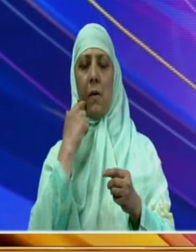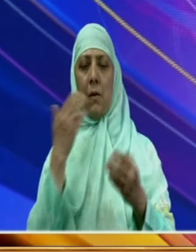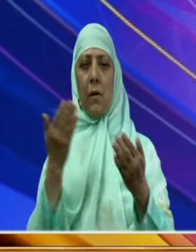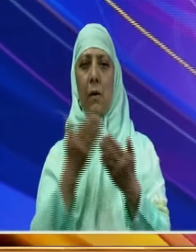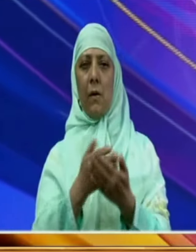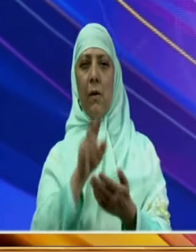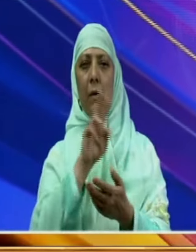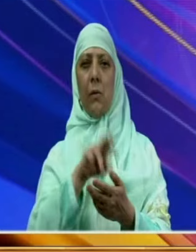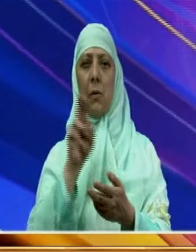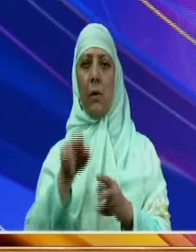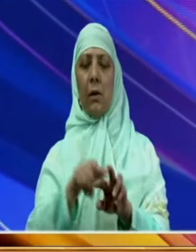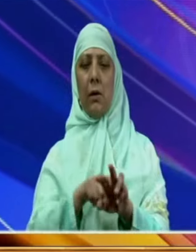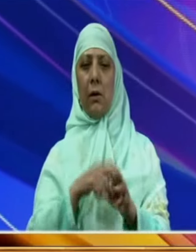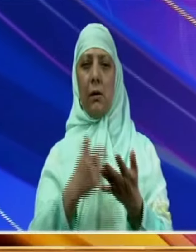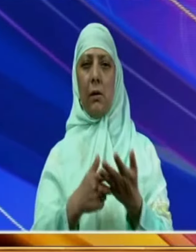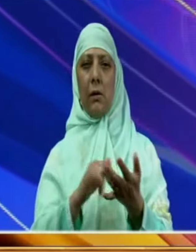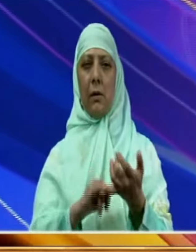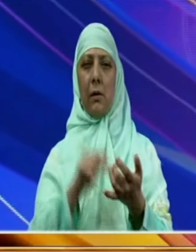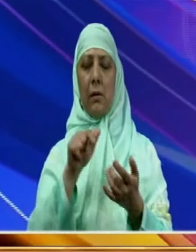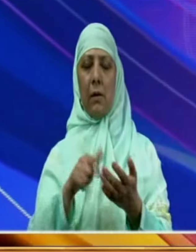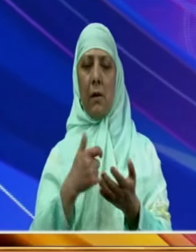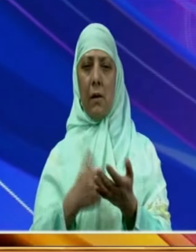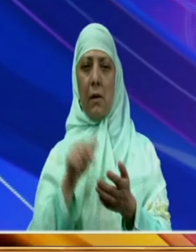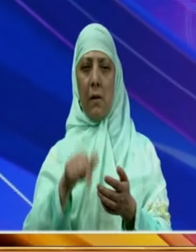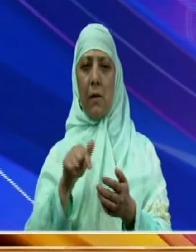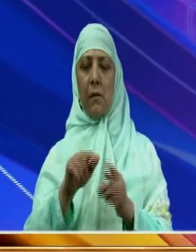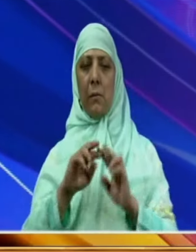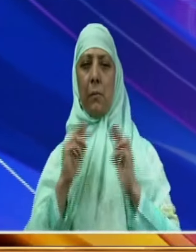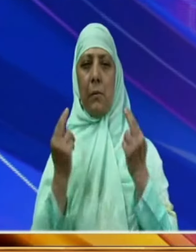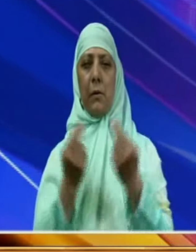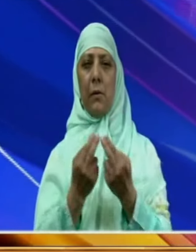بائیس میں سالانہ سربرا میٹنگ میں شرکت کر رہے ہیں